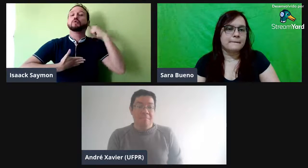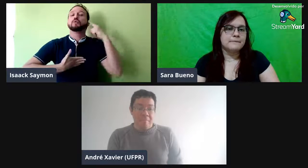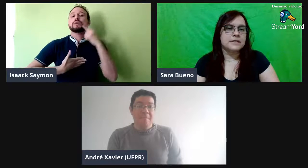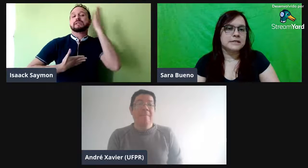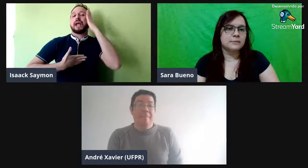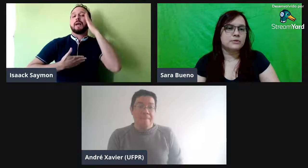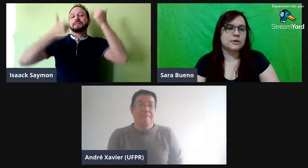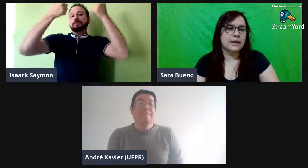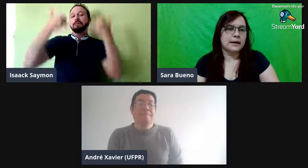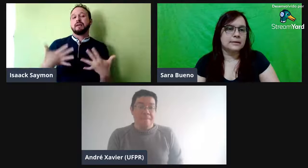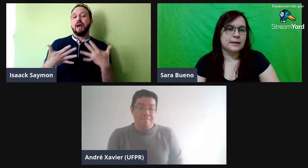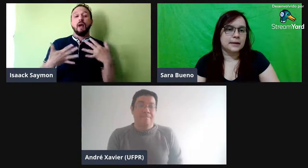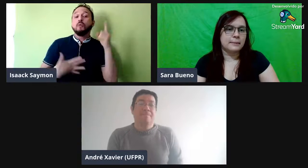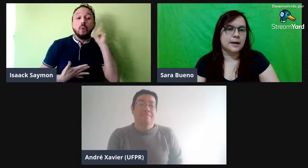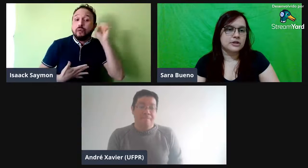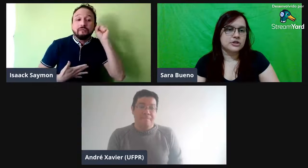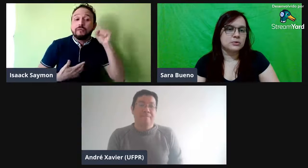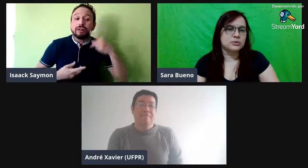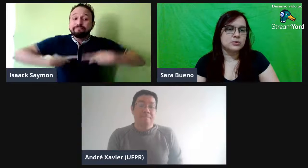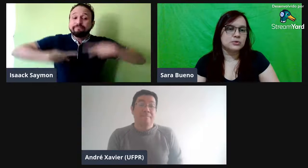nesse âmbito da gramática, o surdo,